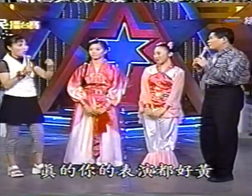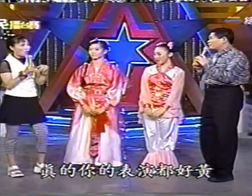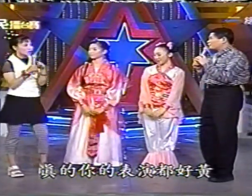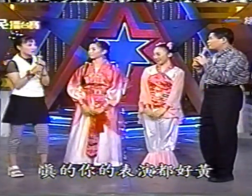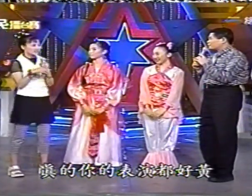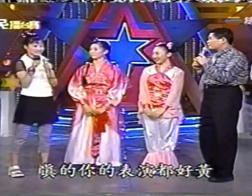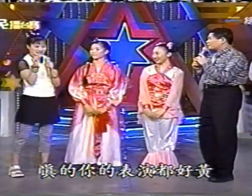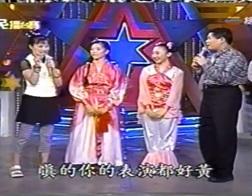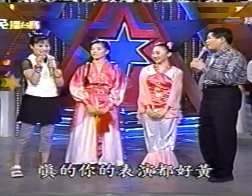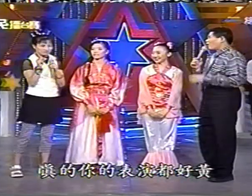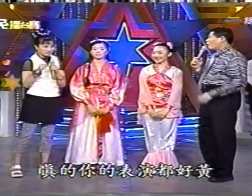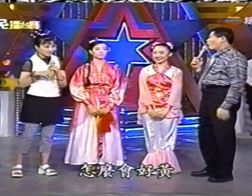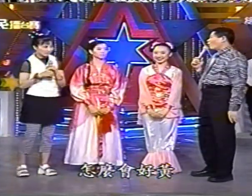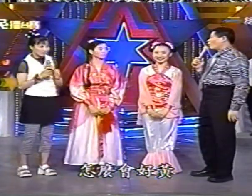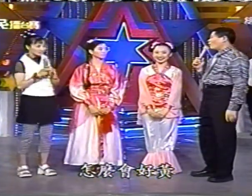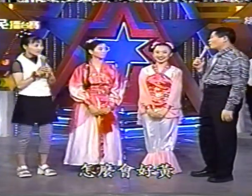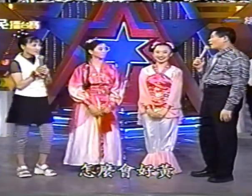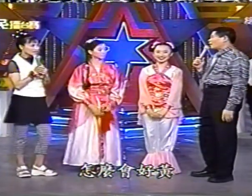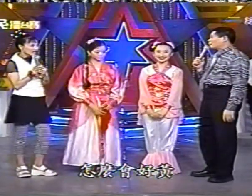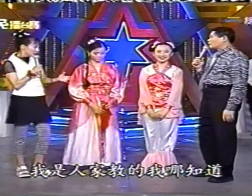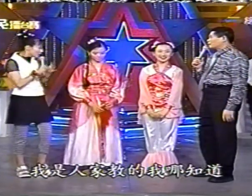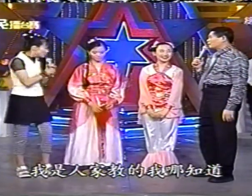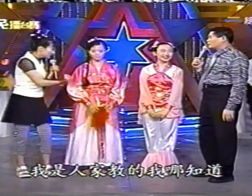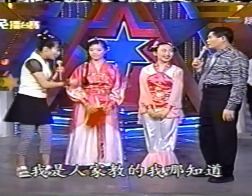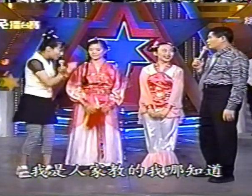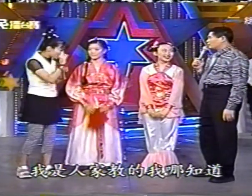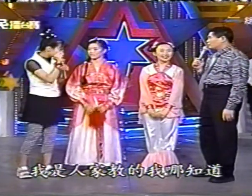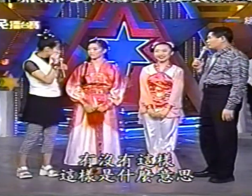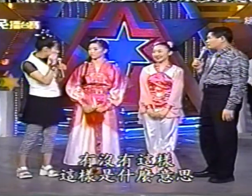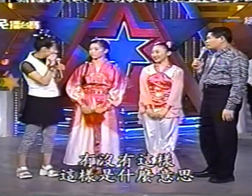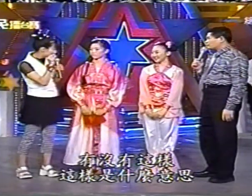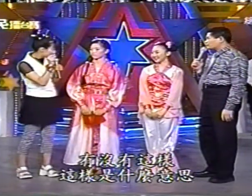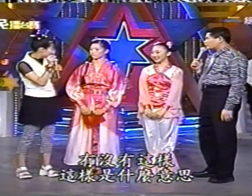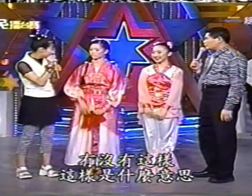黄喔菜好黄我红咖的我哪在有沒有這樣 這樣什麼意思